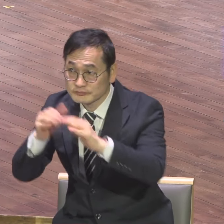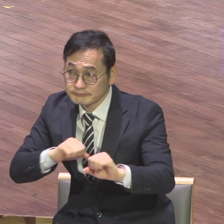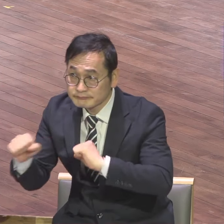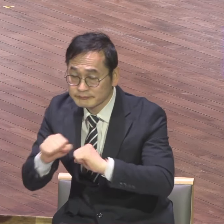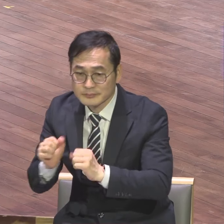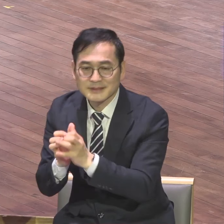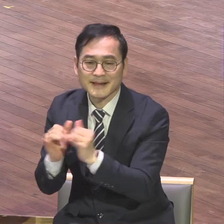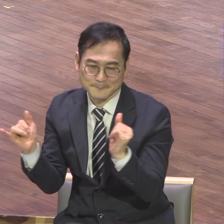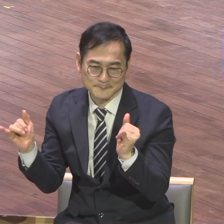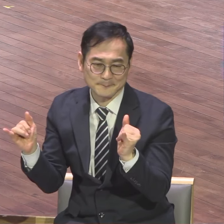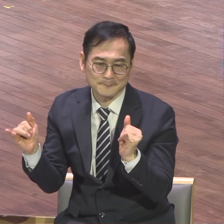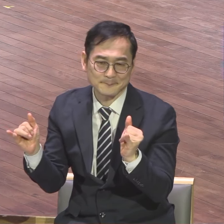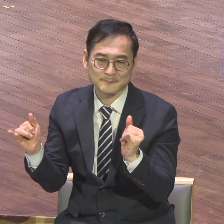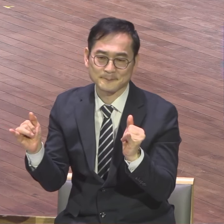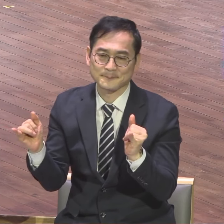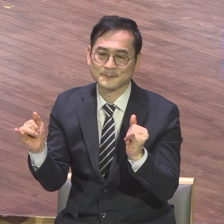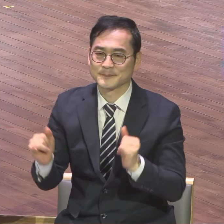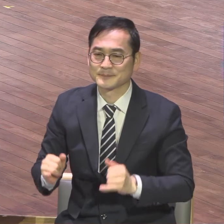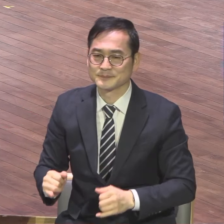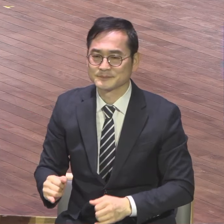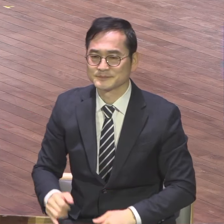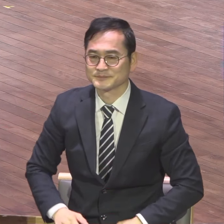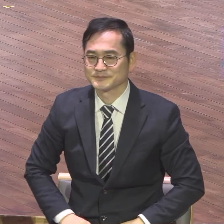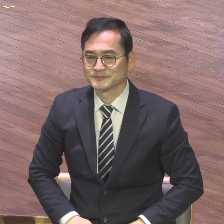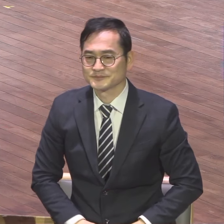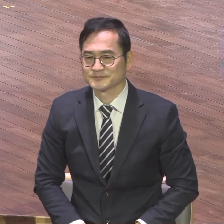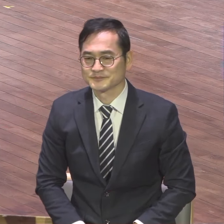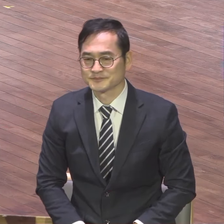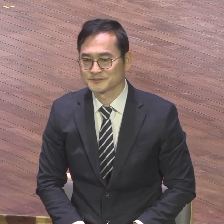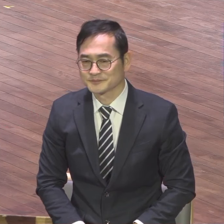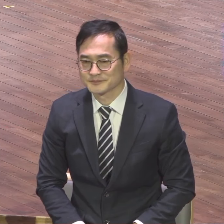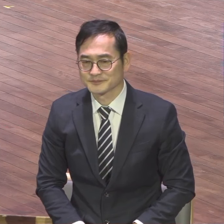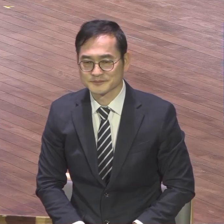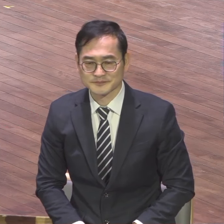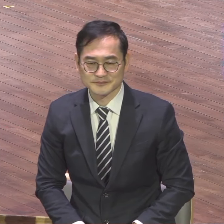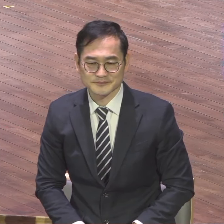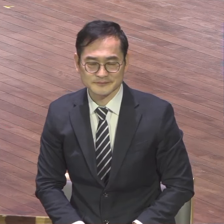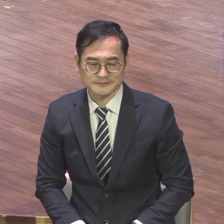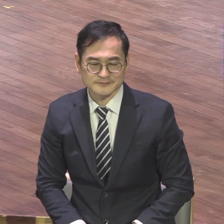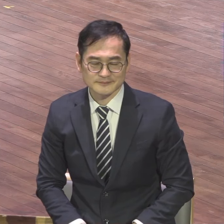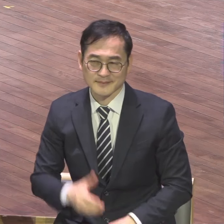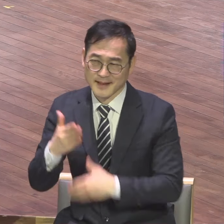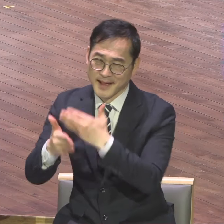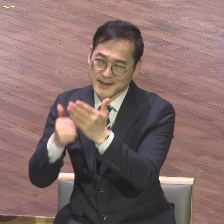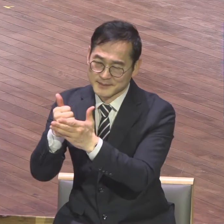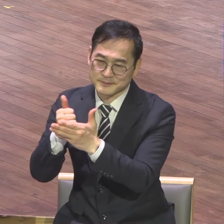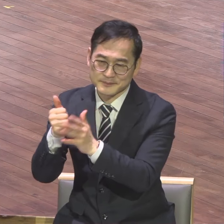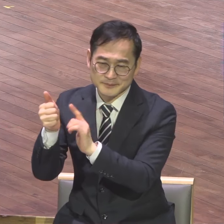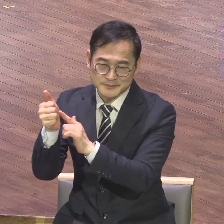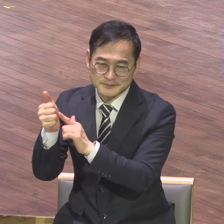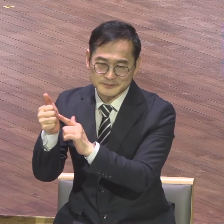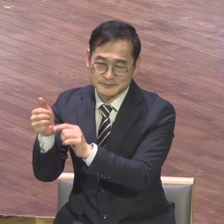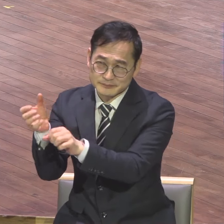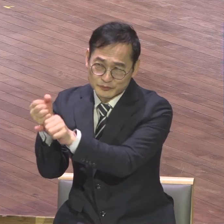특별히 청지기로서 하나님 여러분이 분명히 붙잡고 있을 영적 의식이 있습니다. 그것이 바로 오늘 말씀 제목입니다.